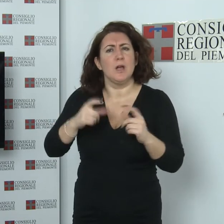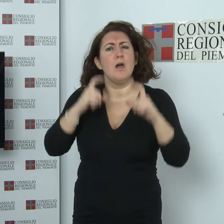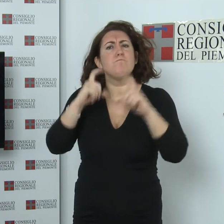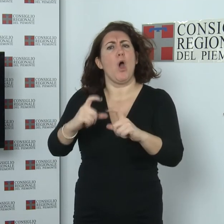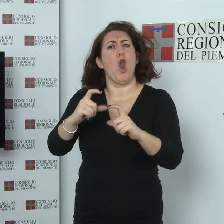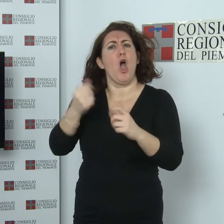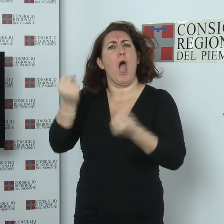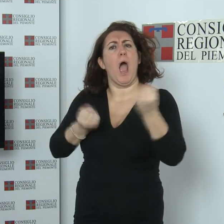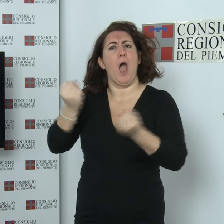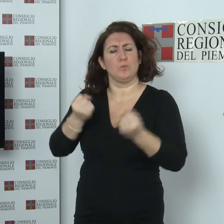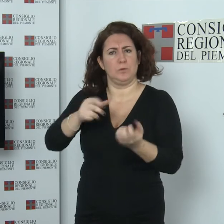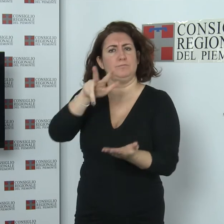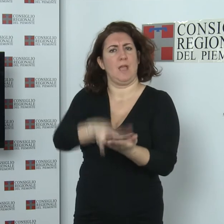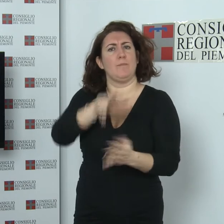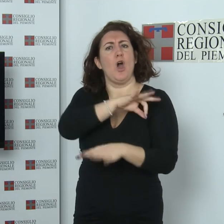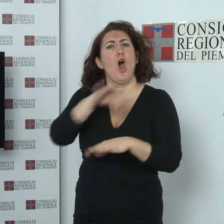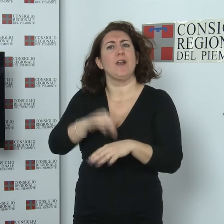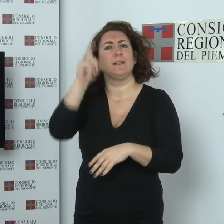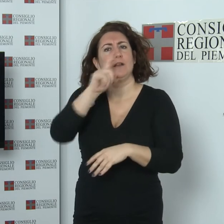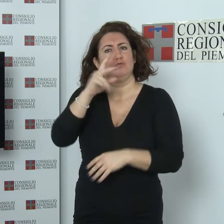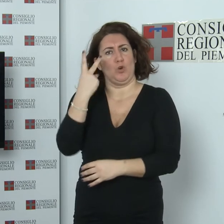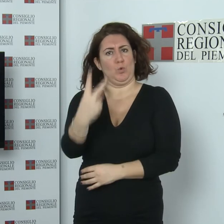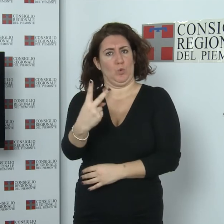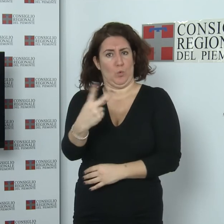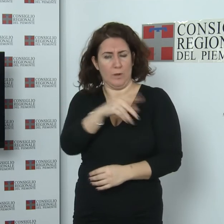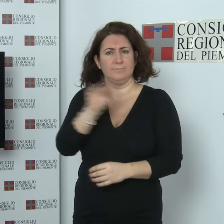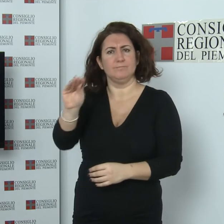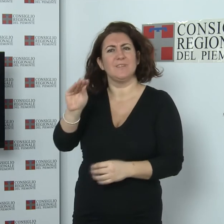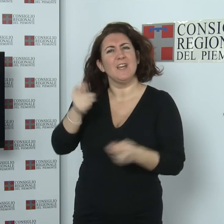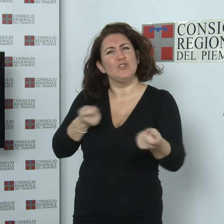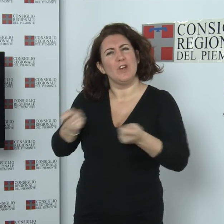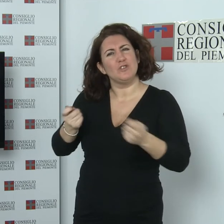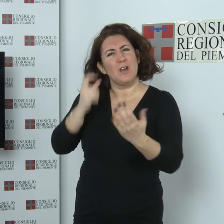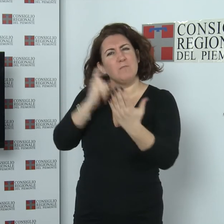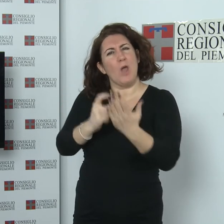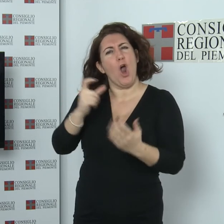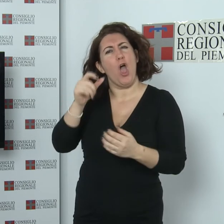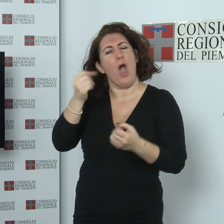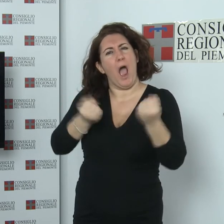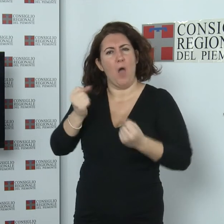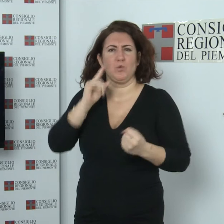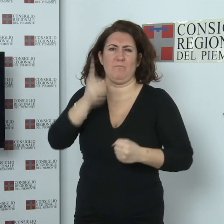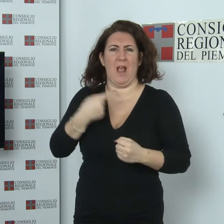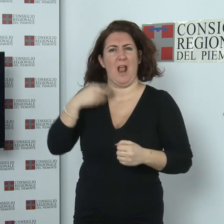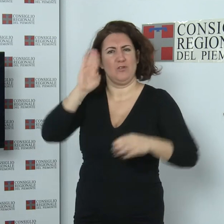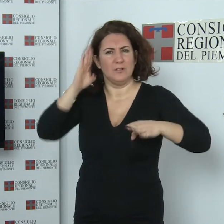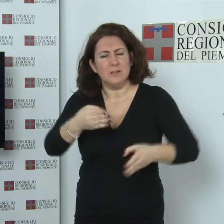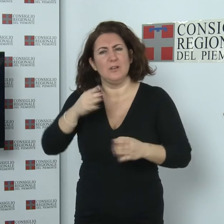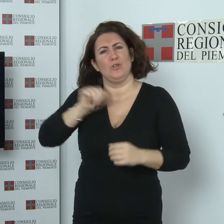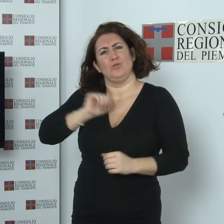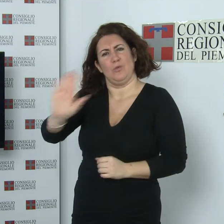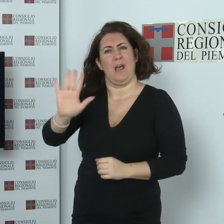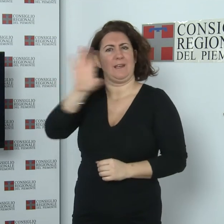approvando due ordini del giorno che chiedono che la gestione del bollo auto torni direttamente in capo alla Regione. L'Assemblea ha poi